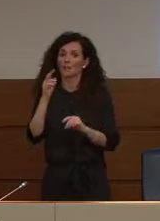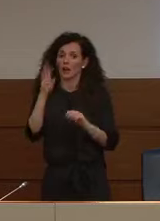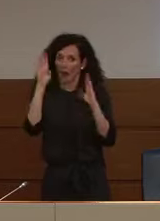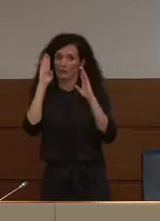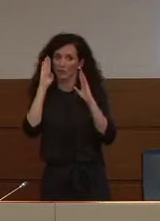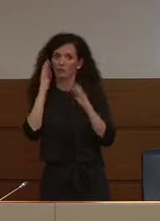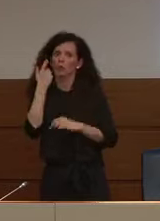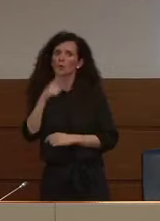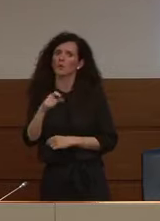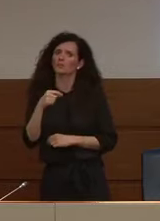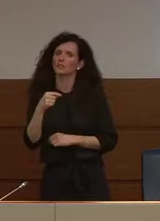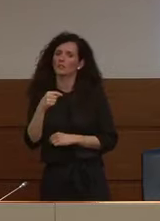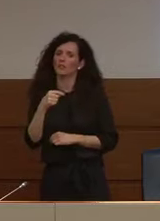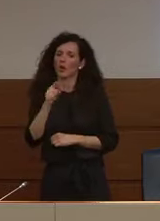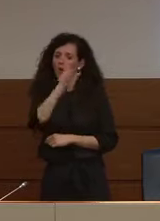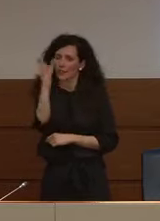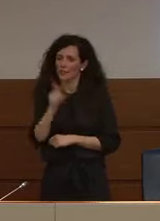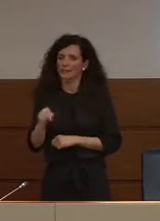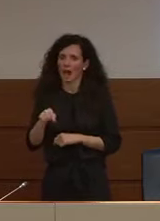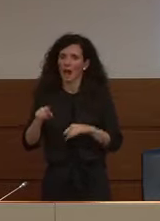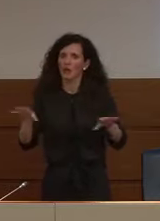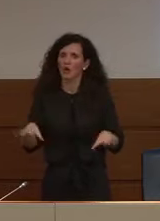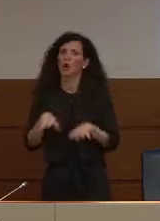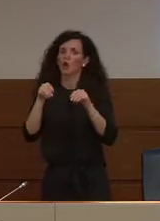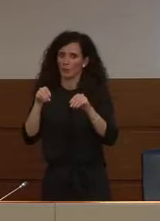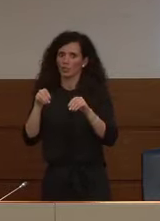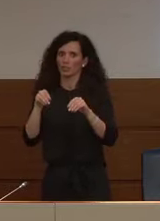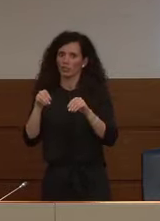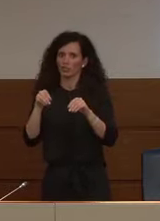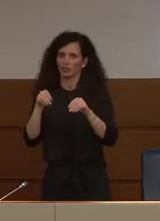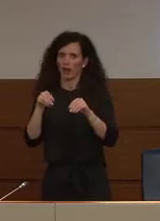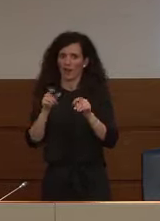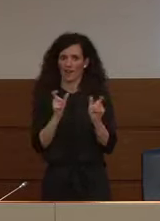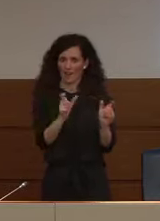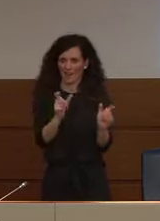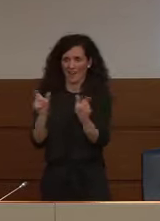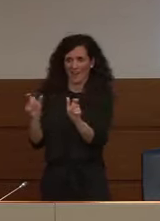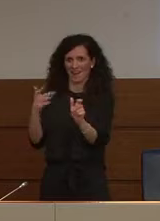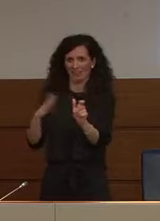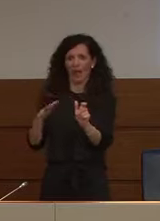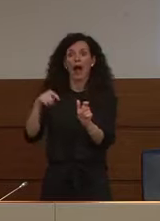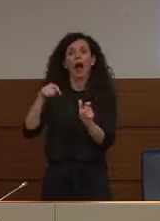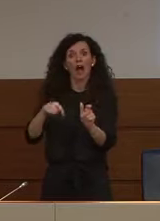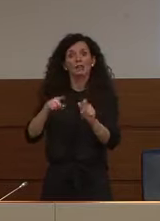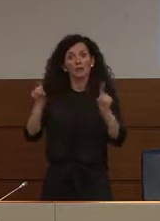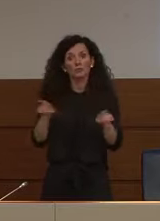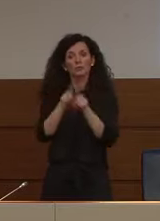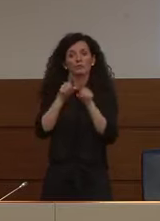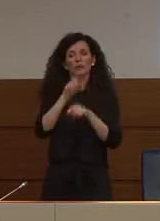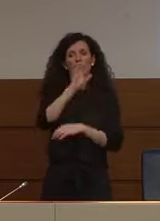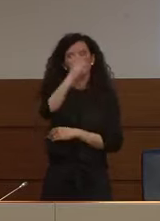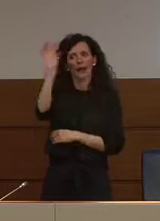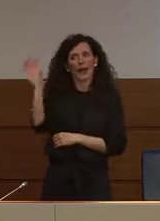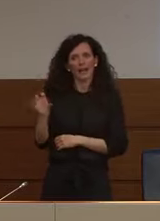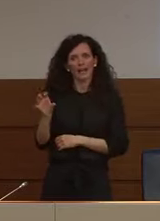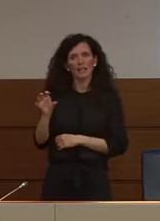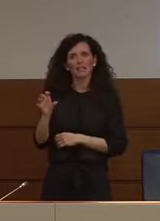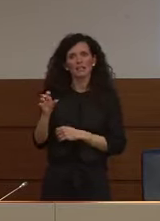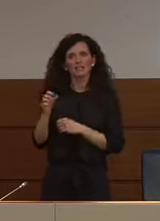lo voglio sottolineare altri paesi adesso adottano il che ancora una volta